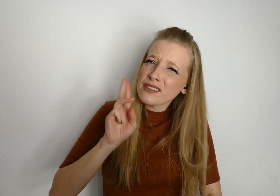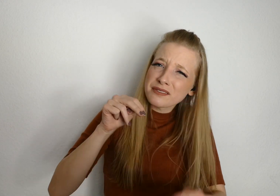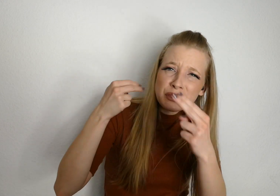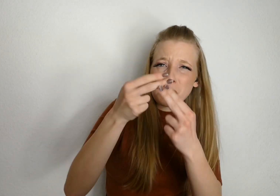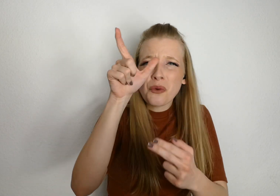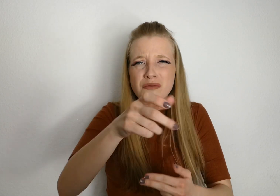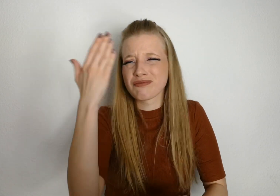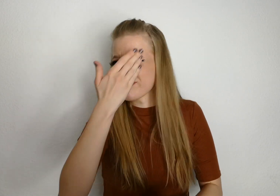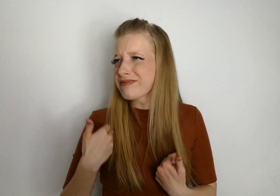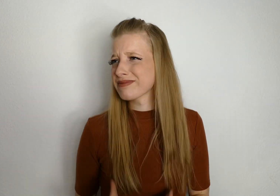doch immer wieder hoffen